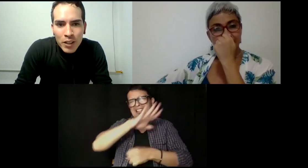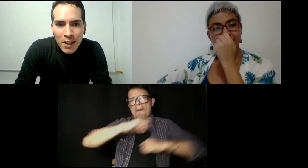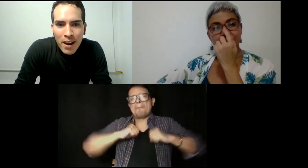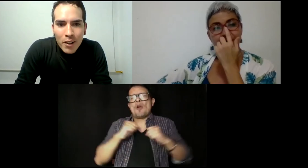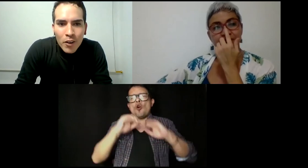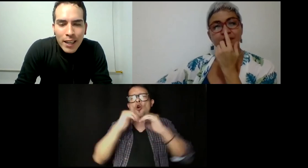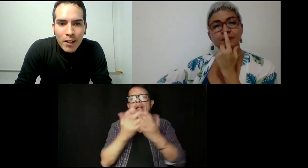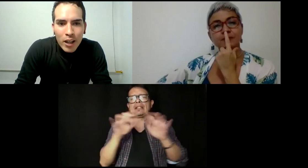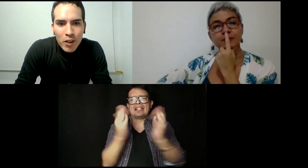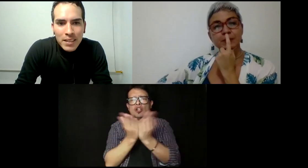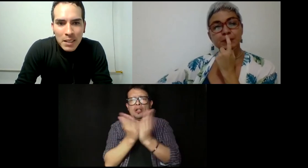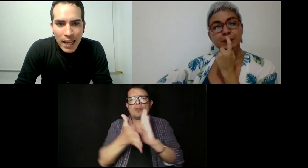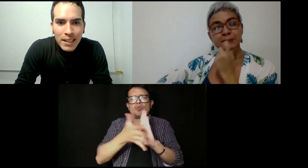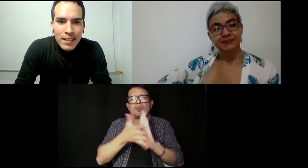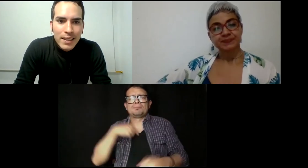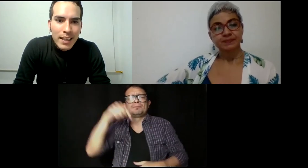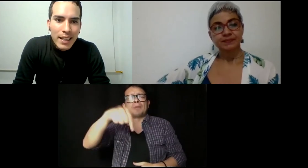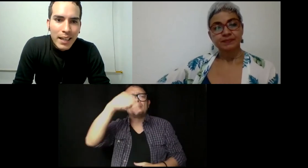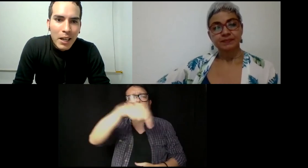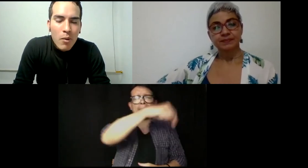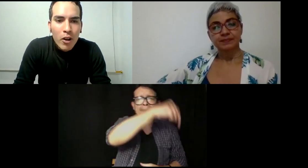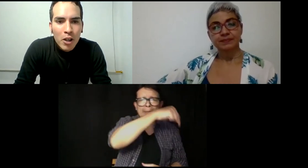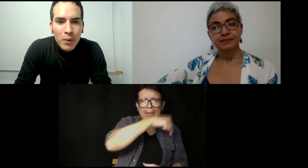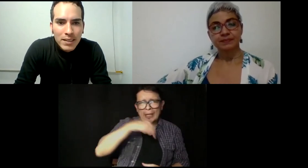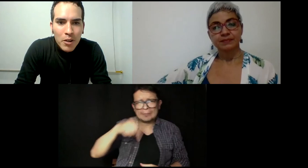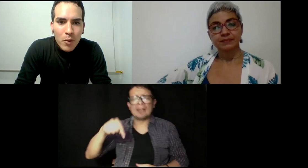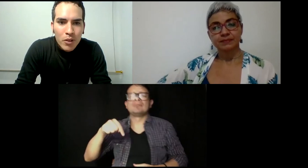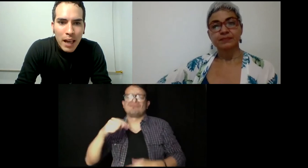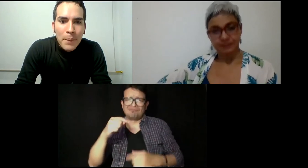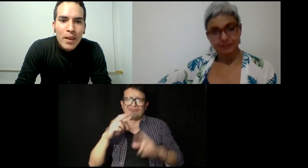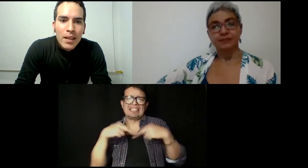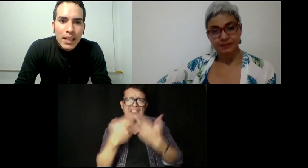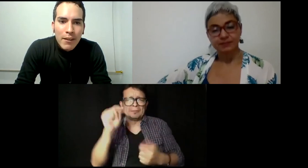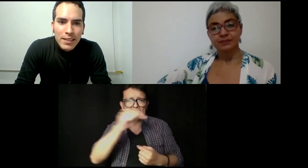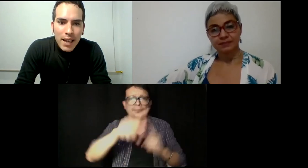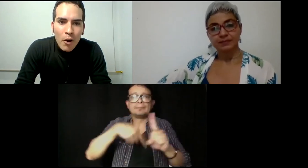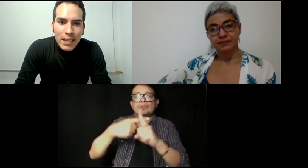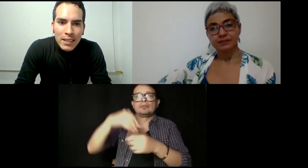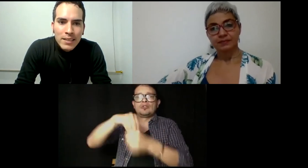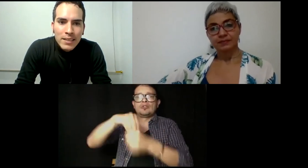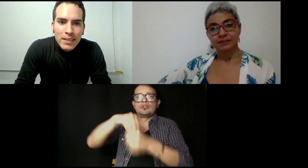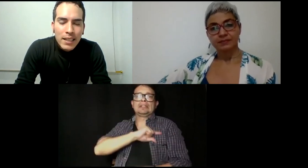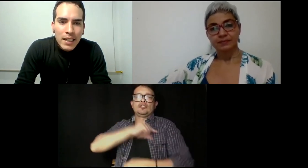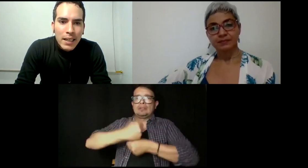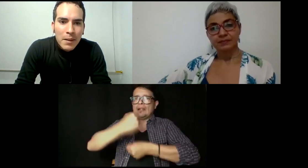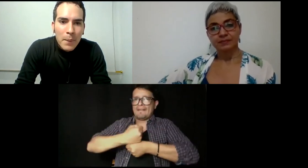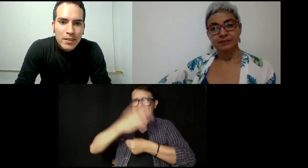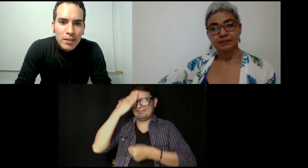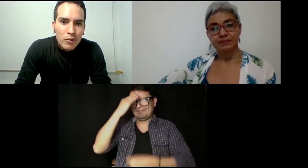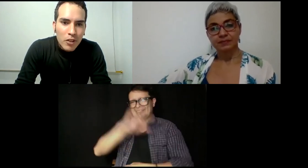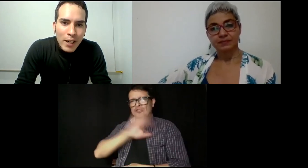trabajado en el colegio distrital como modelo lingüístico en Bogotá y he visitado varias instituciones, instituciones,